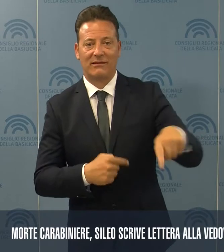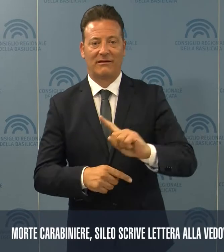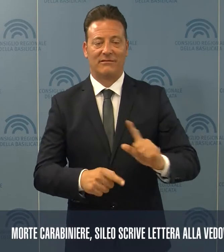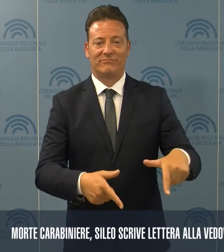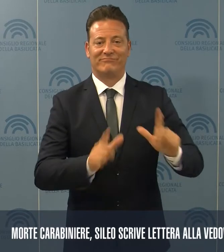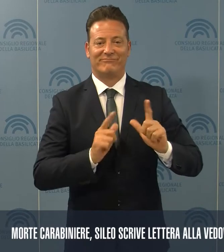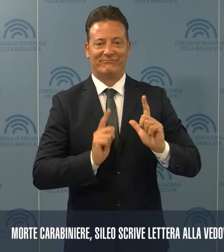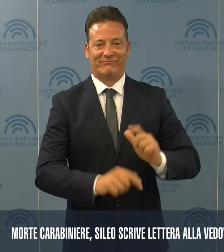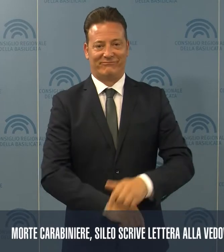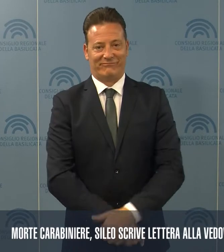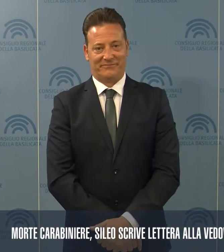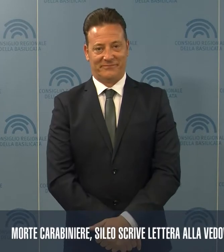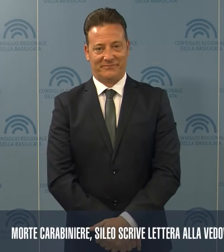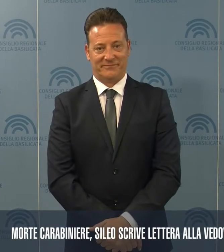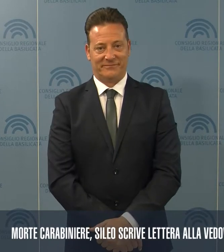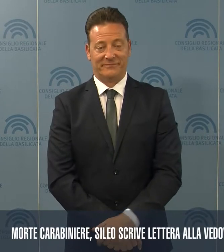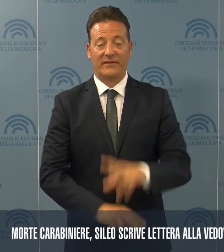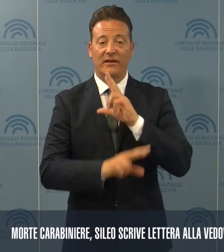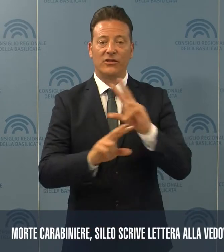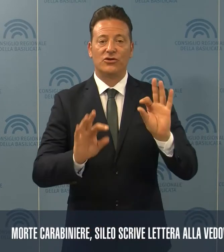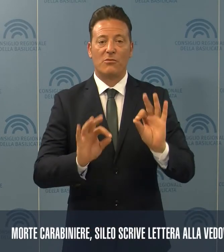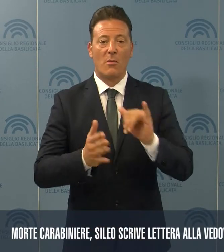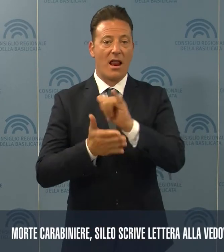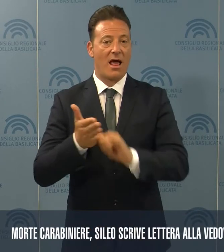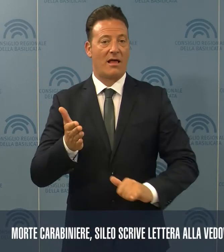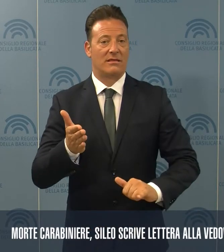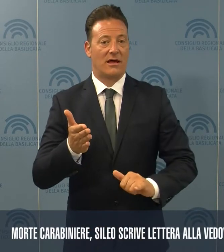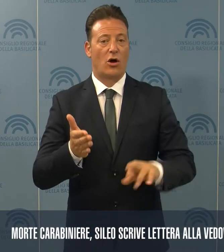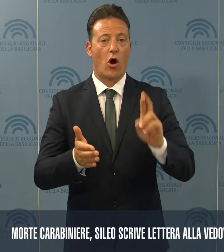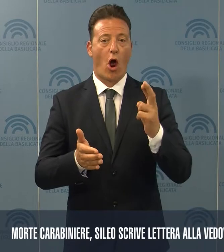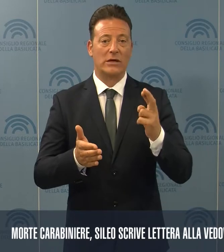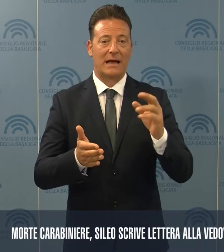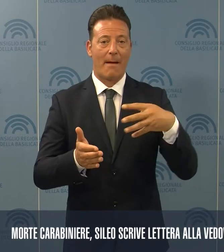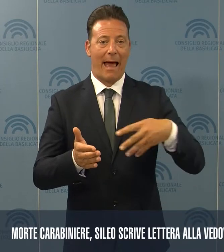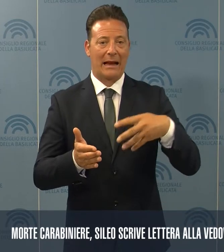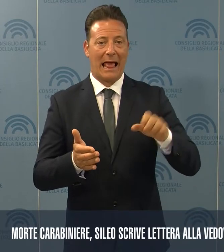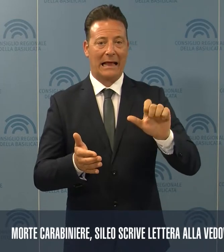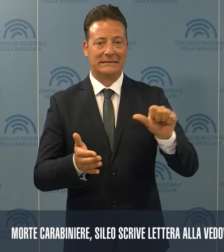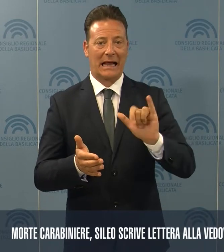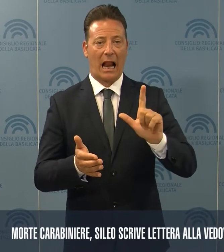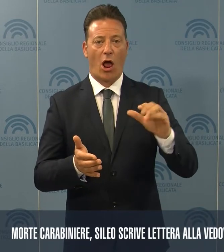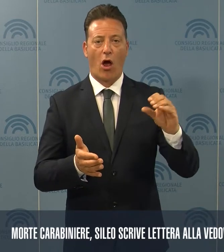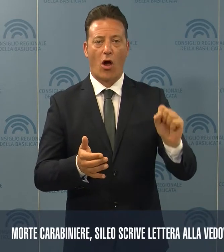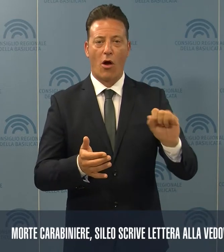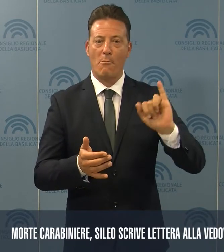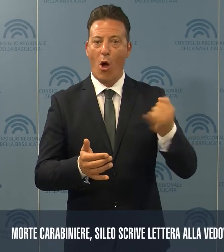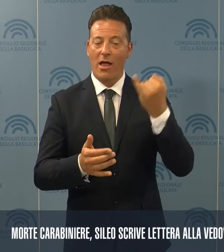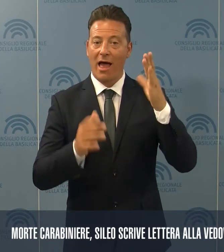dai cittadini. Lo scrive in una lettera a Rosa Maria Esilio, moglie del Carabiniere Mario